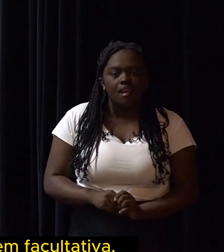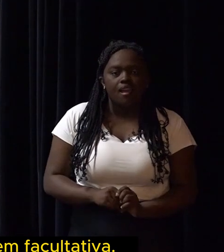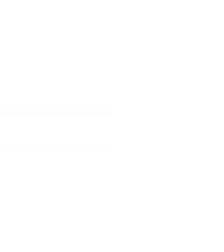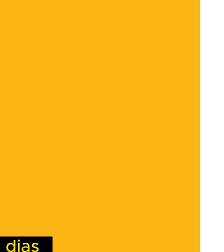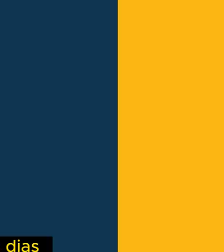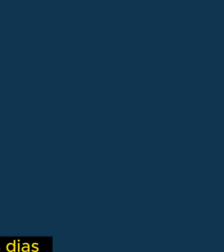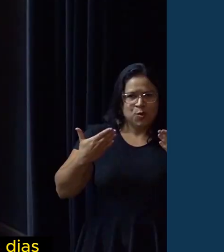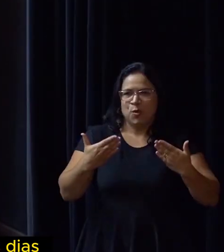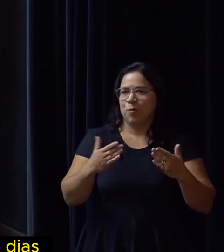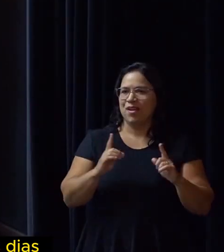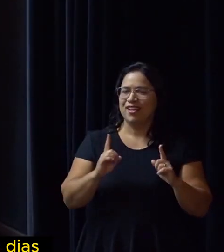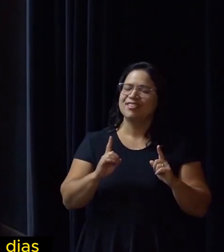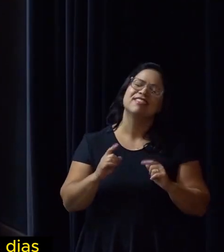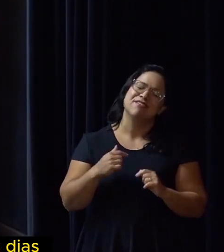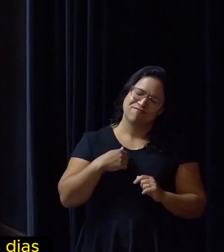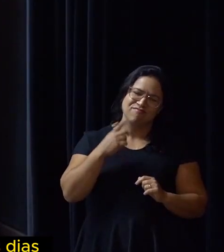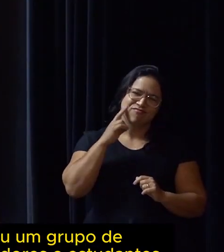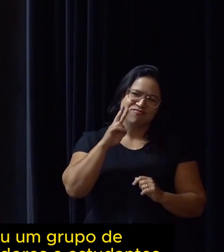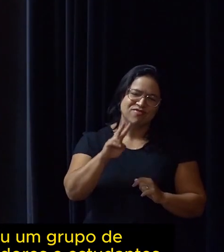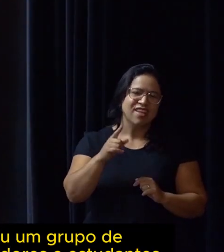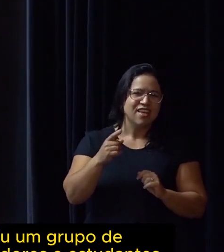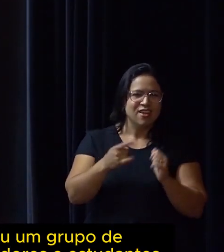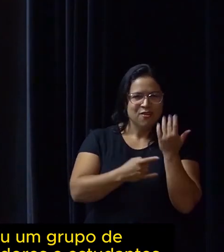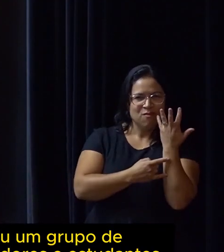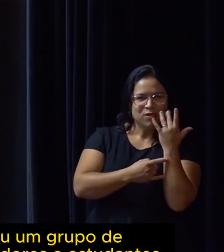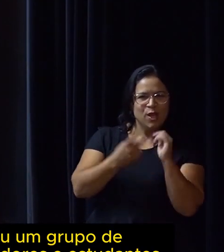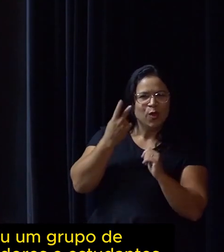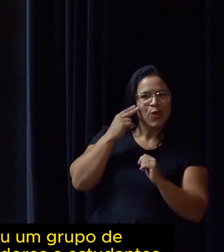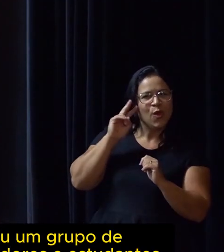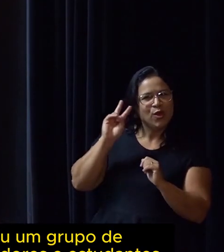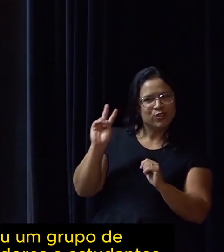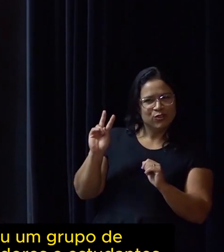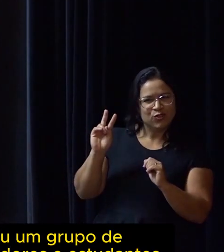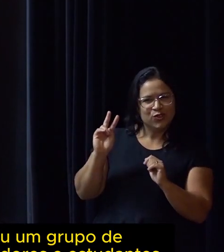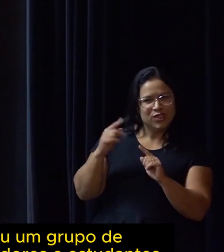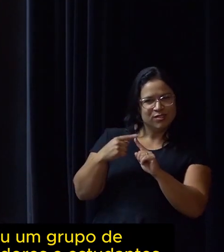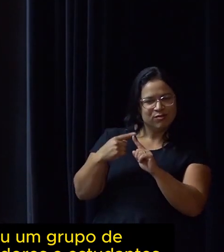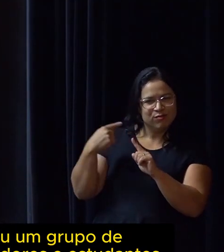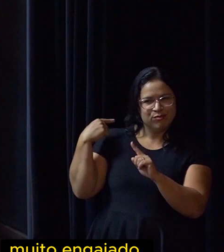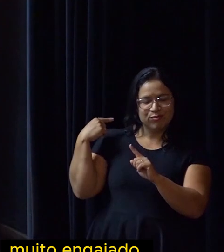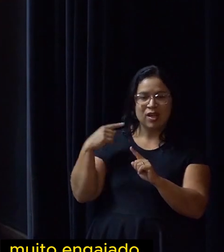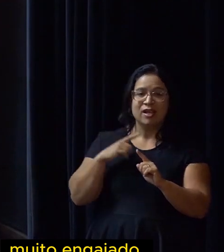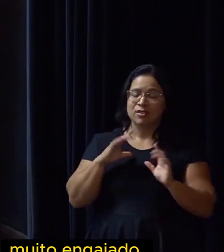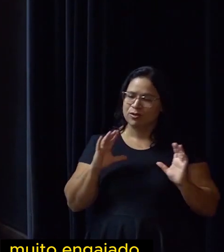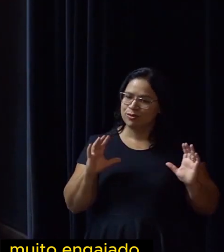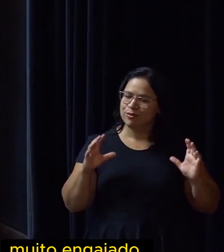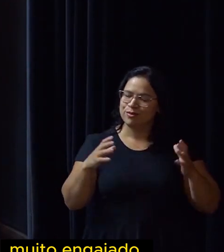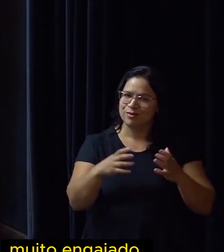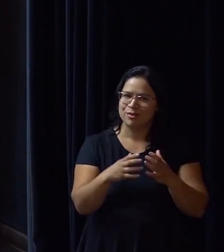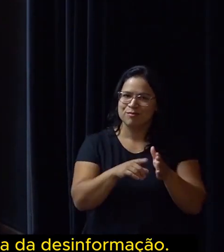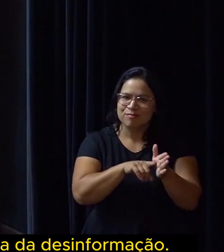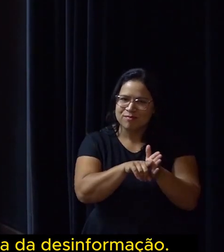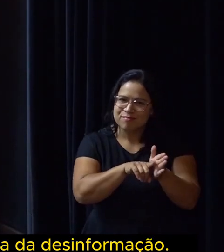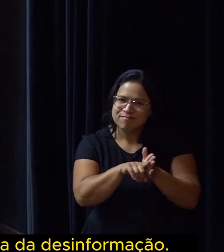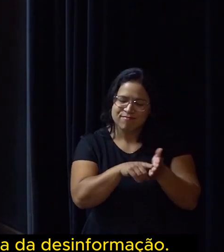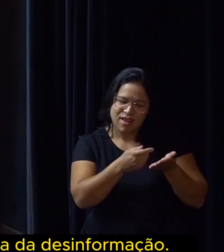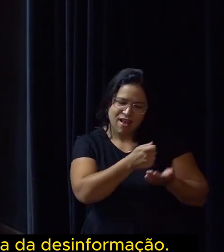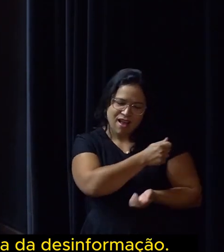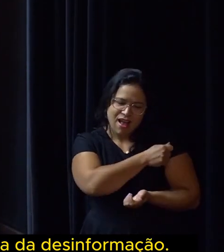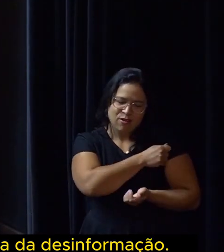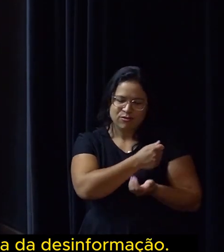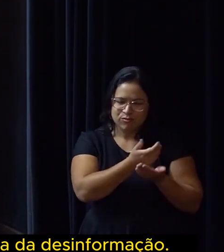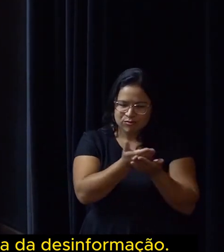facultativa. A UFMG, nesses dois dias, reuniu um grupo de pesquisadores e estudantes muito engajado, muito